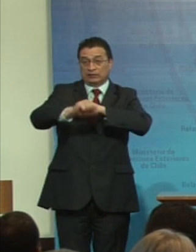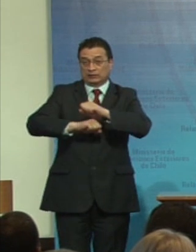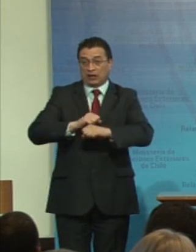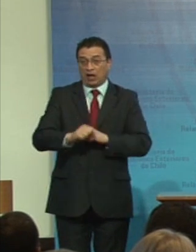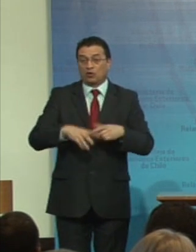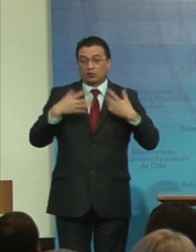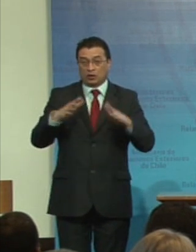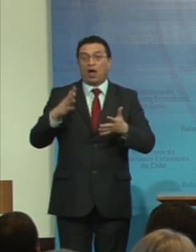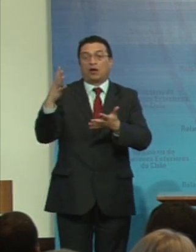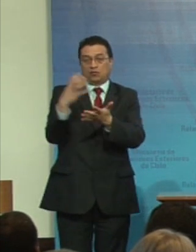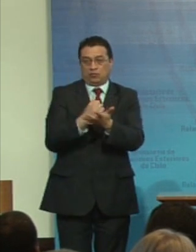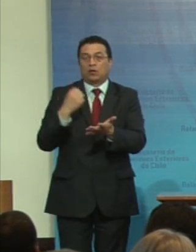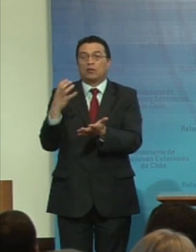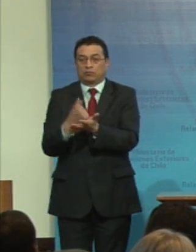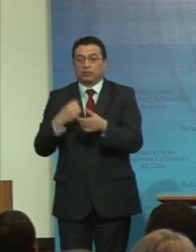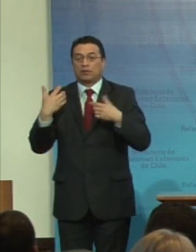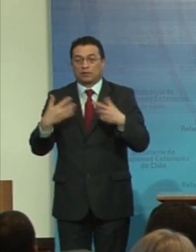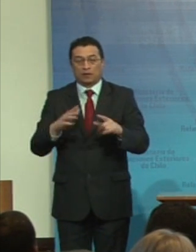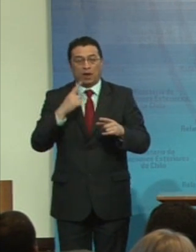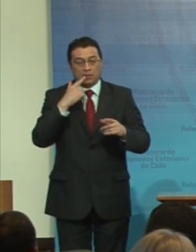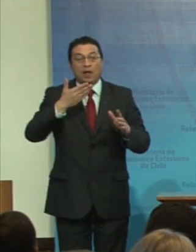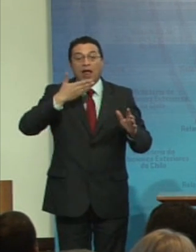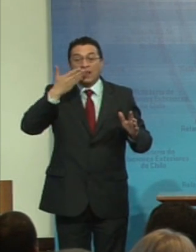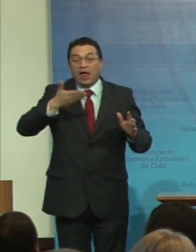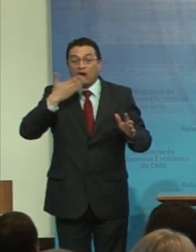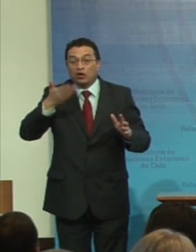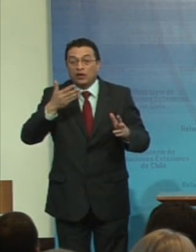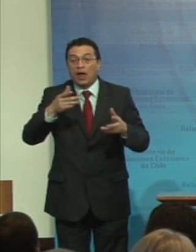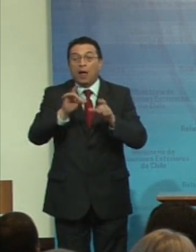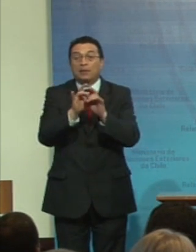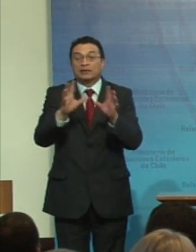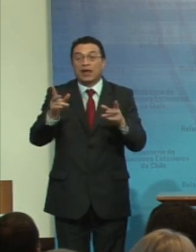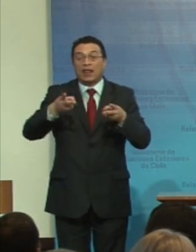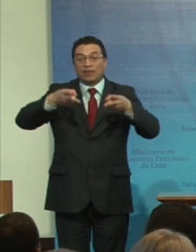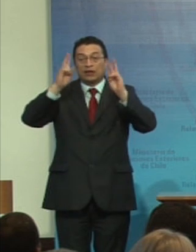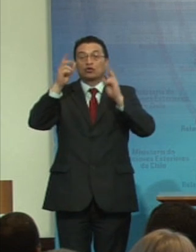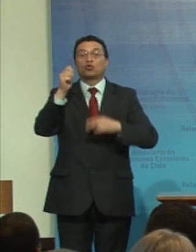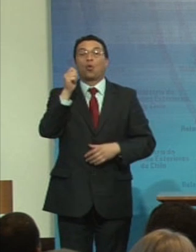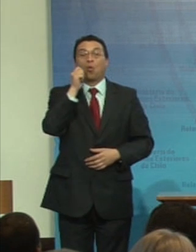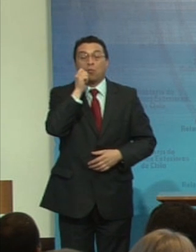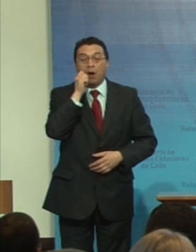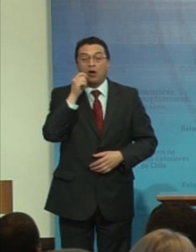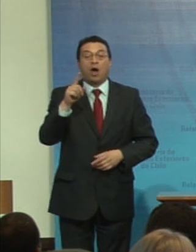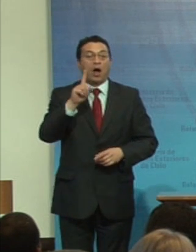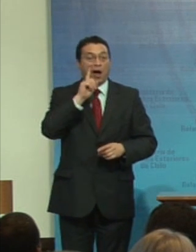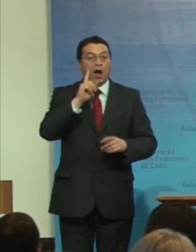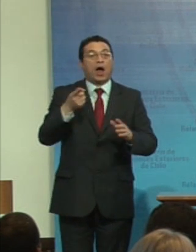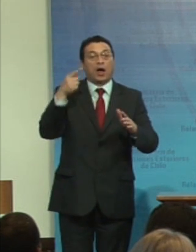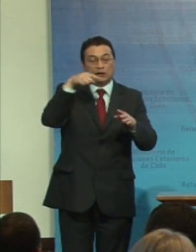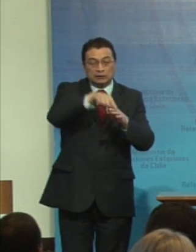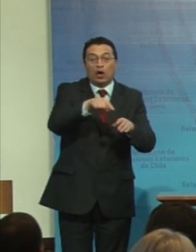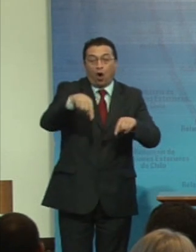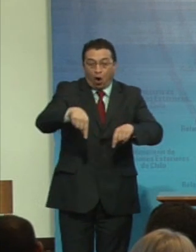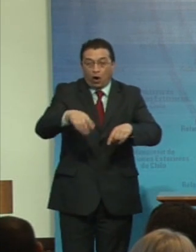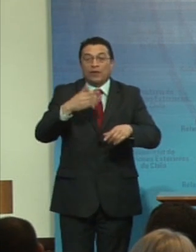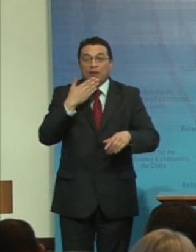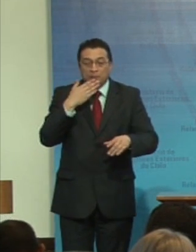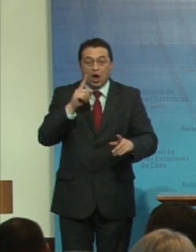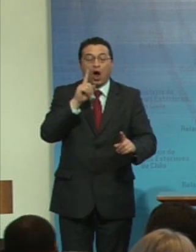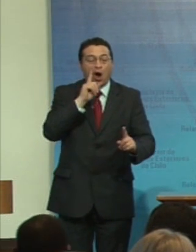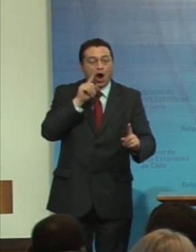hemos logrado que la Relatoría Especial de Derechos Humanos haya estado y esté hoy día